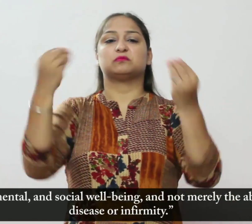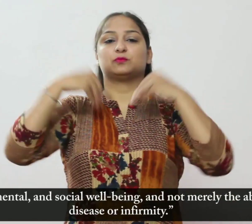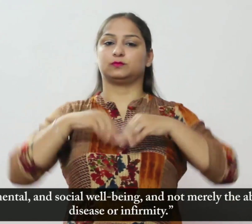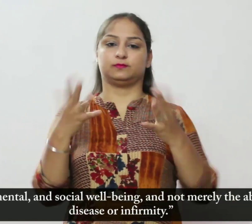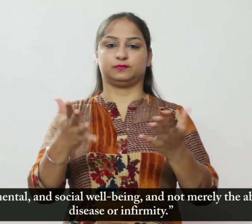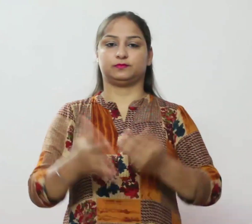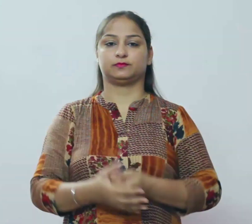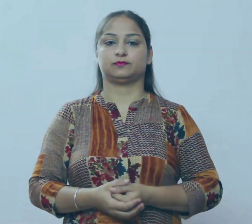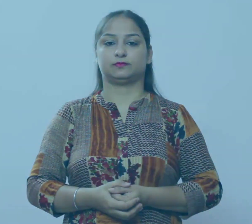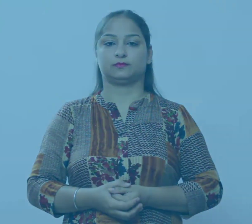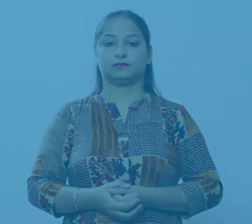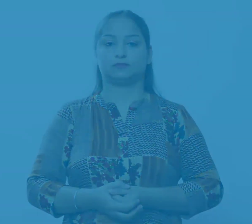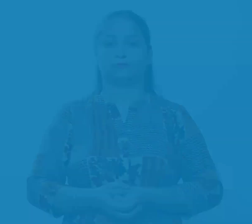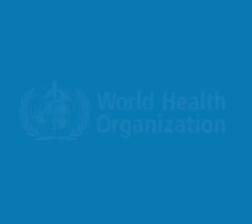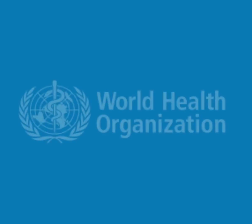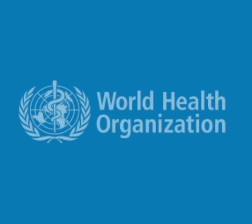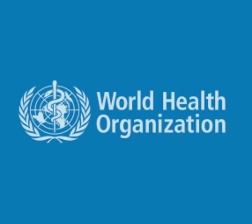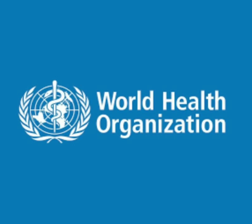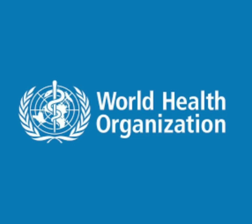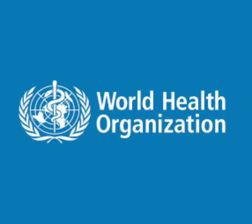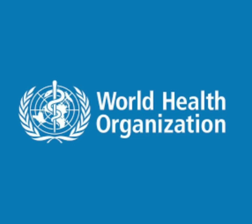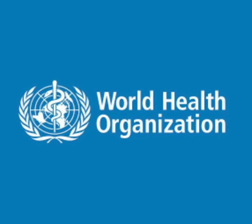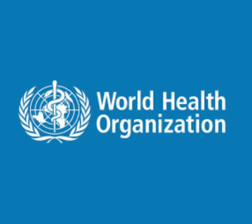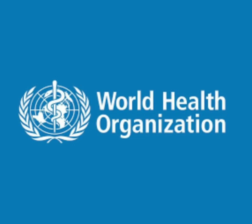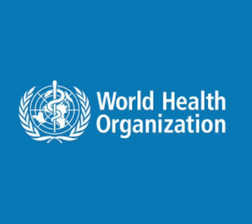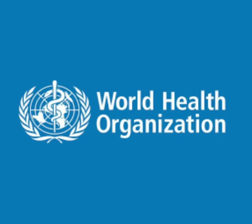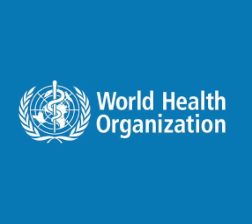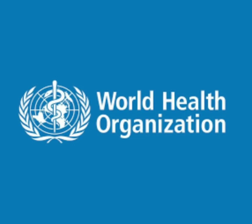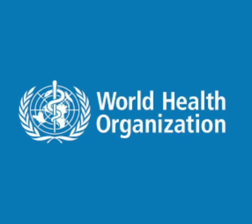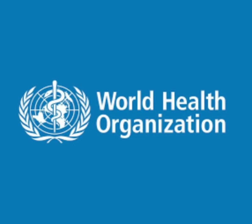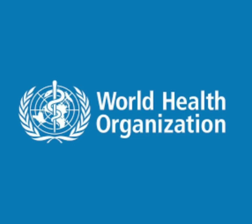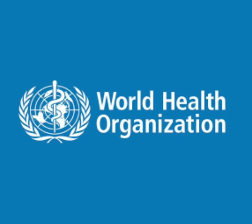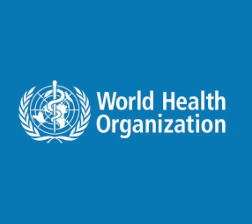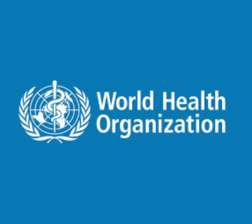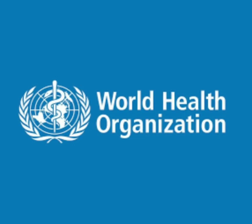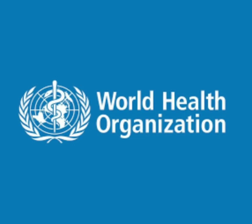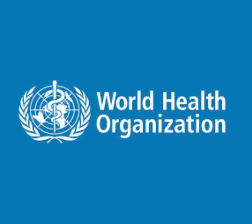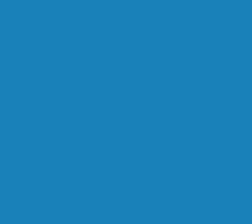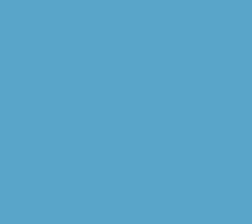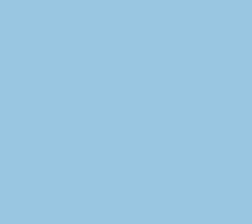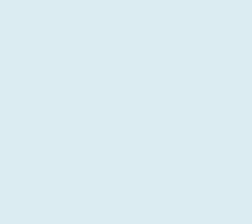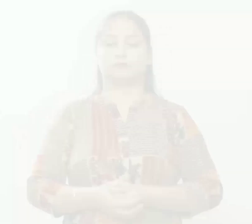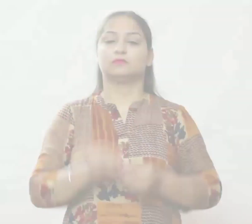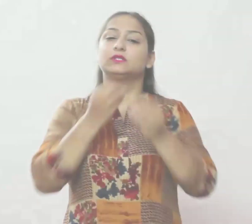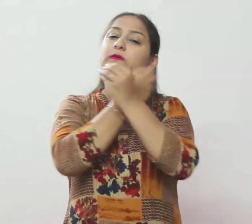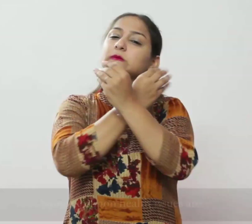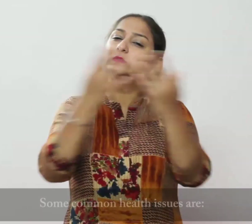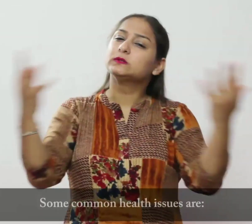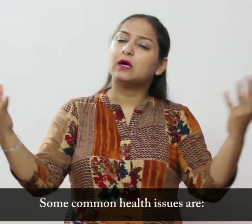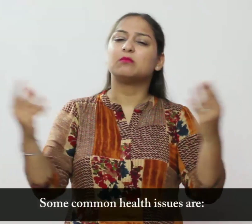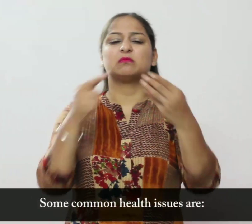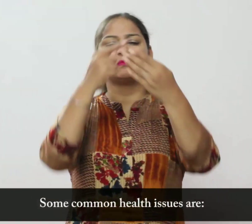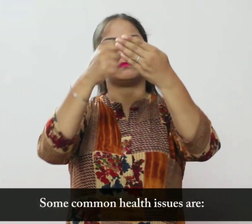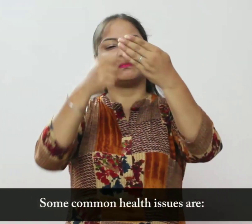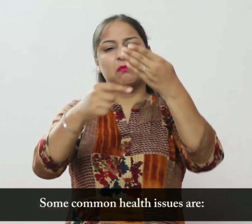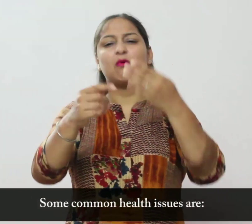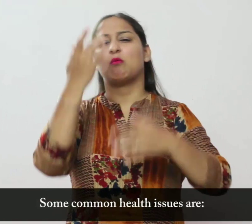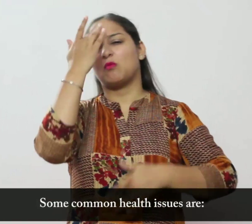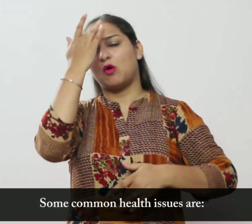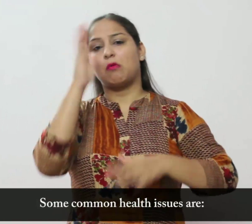लप्ता का अभाव नहीं विश्व स्वास्थ संगटन कुछ सामाने स्वास्थ